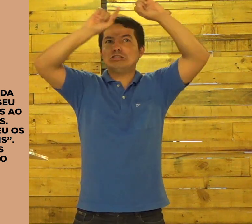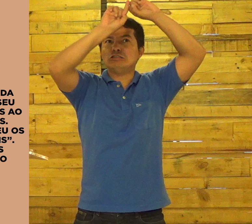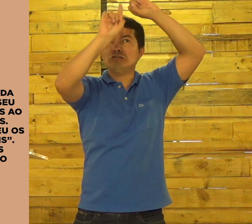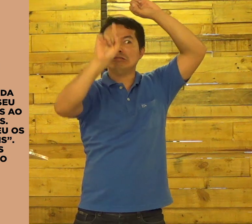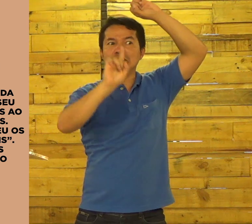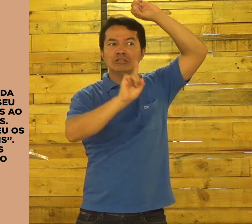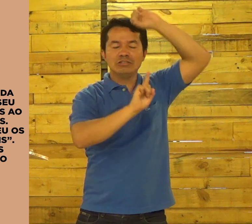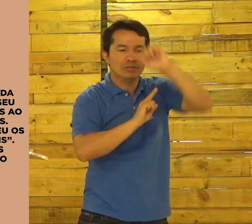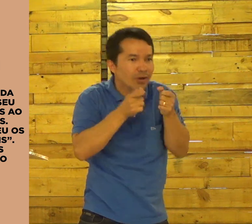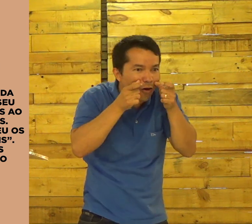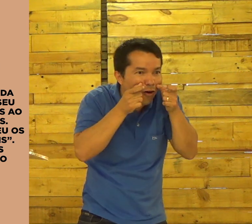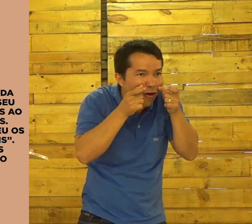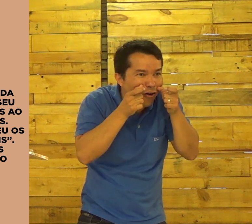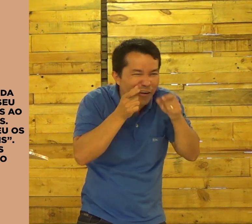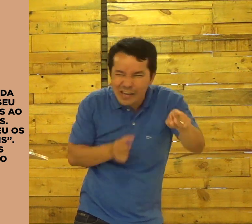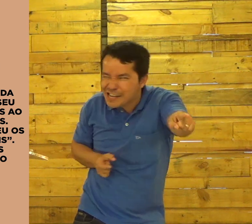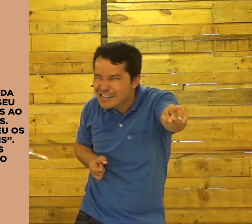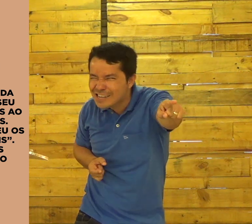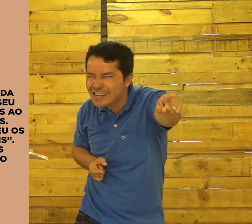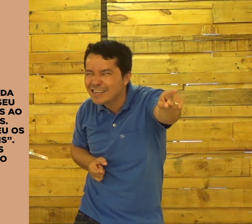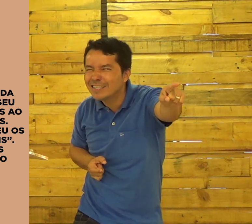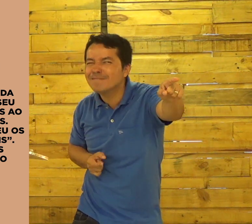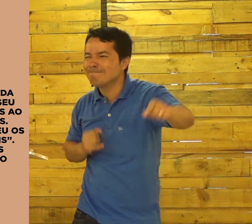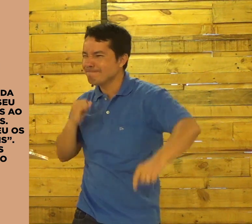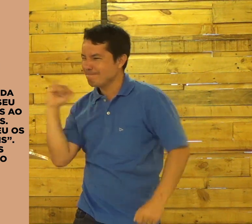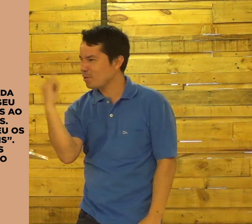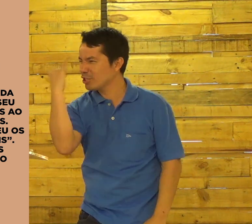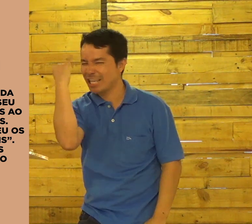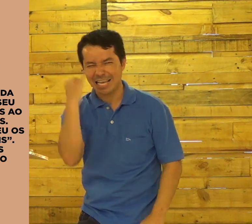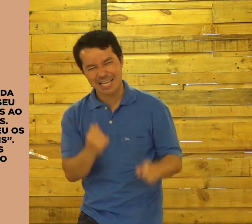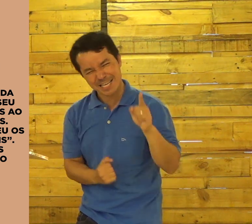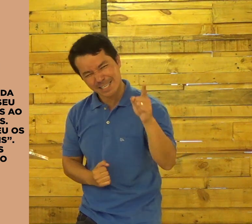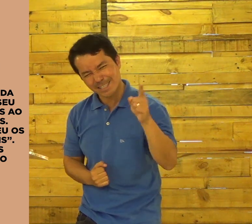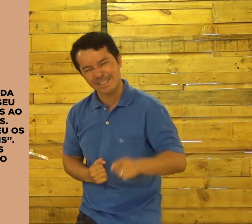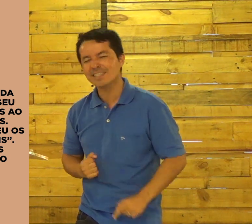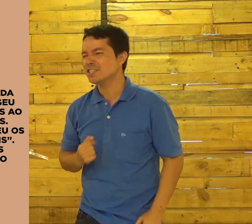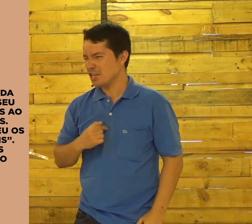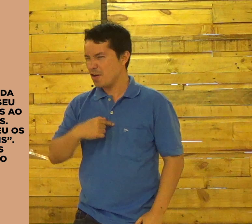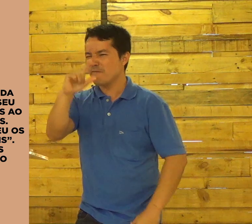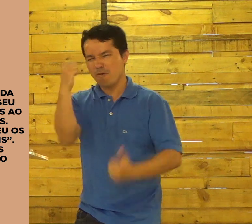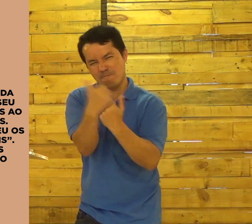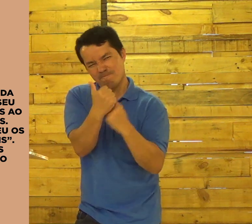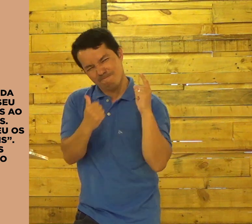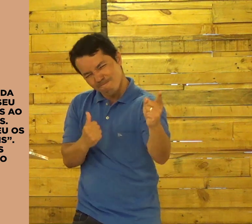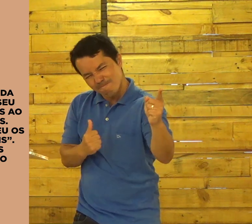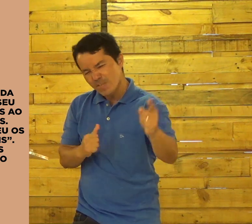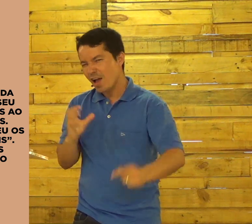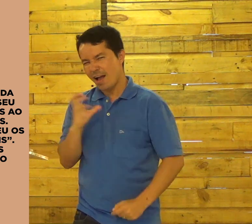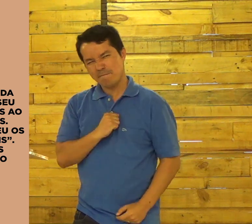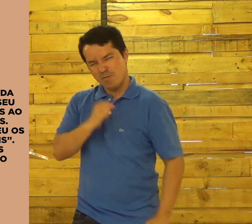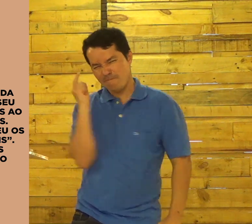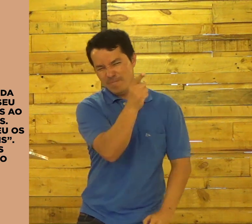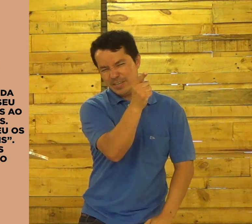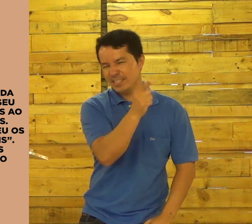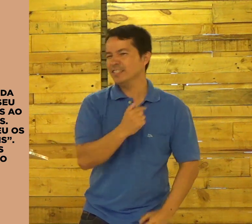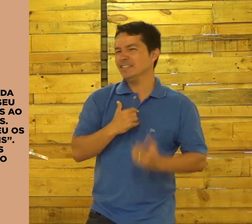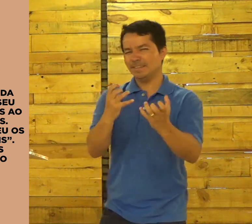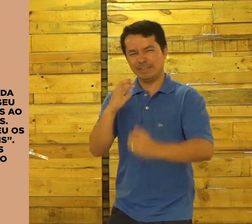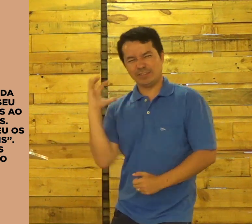Mas Jesus veio no céu para mostrar que você é importante,